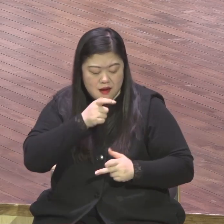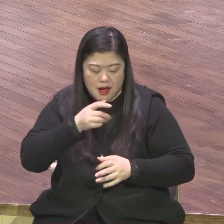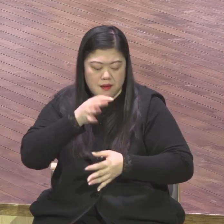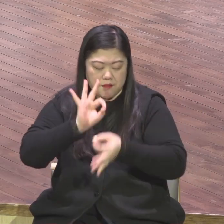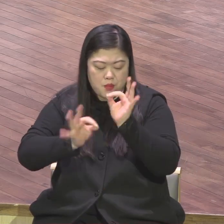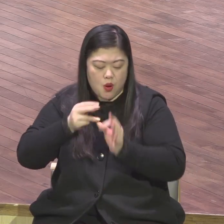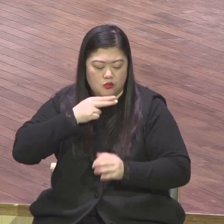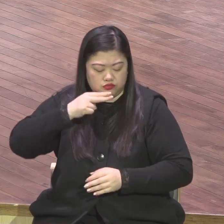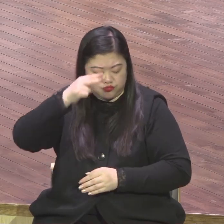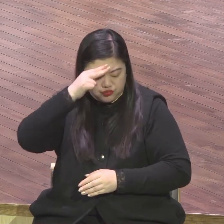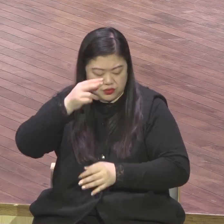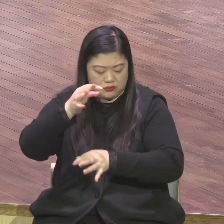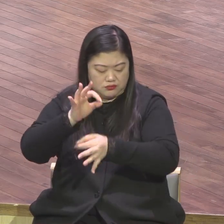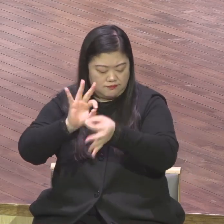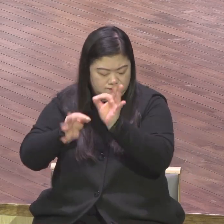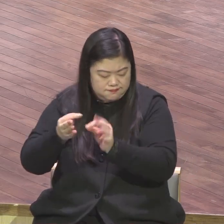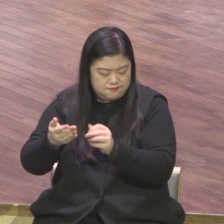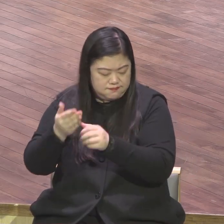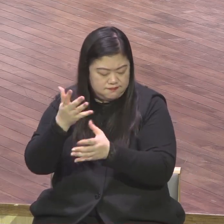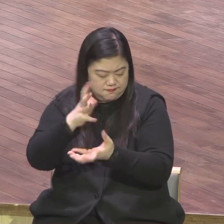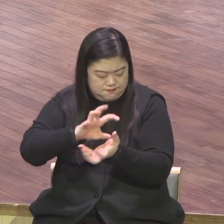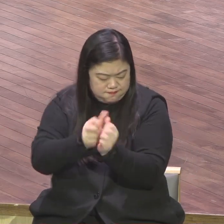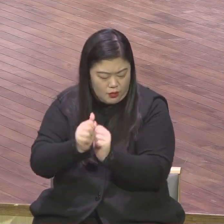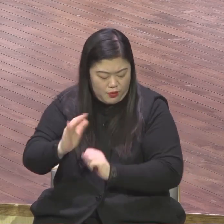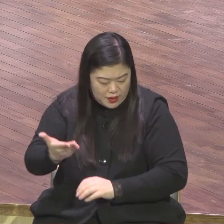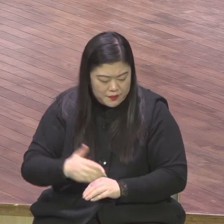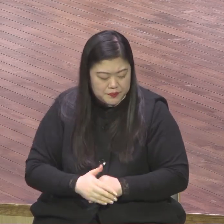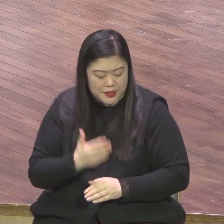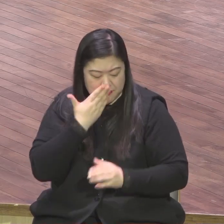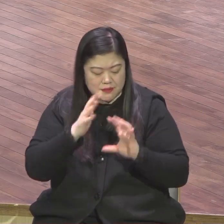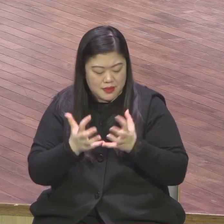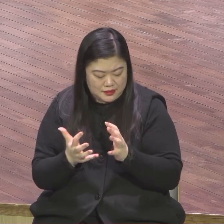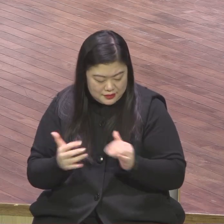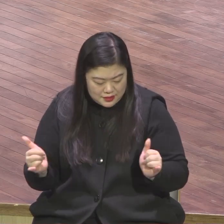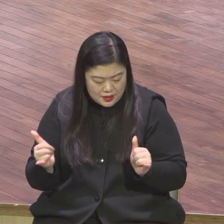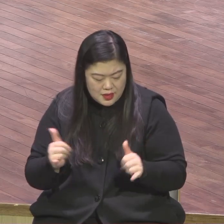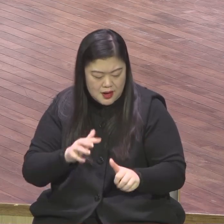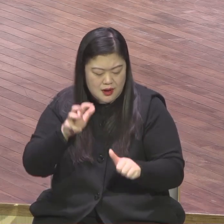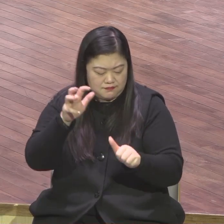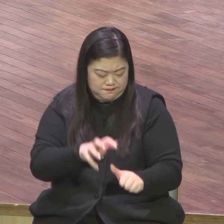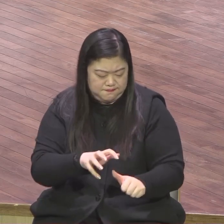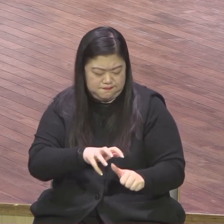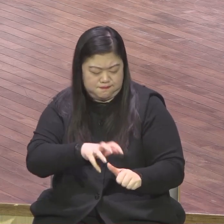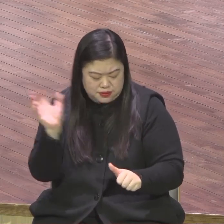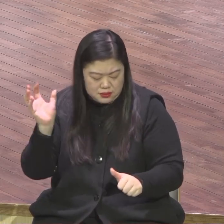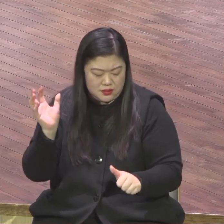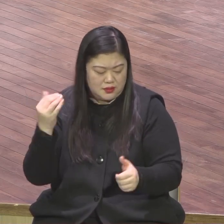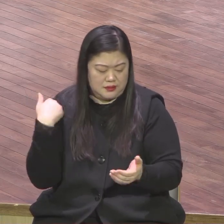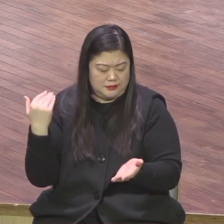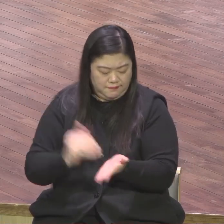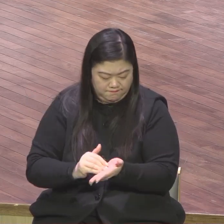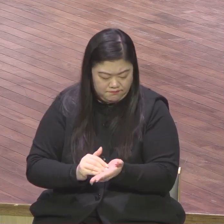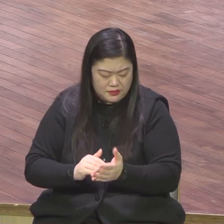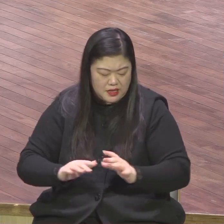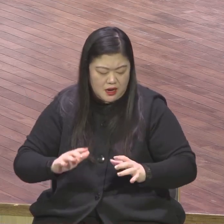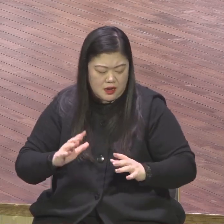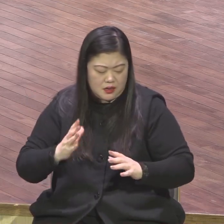산들은 녹으리라 내가 내 백성 이스라엘이 사로잡힌 것을 돌이키린 그들이 황폐한 성읍을 건축하여